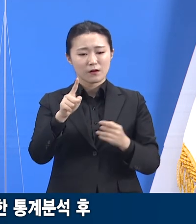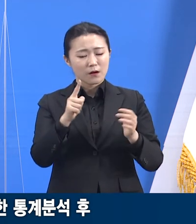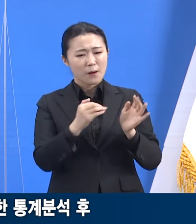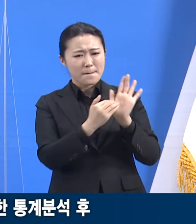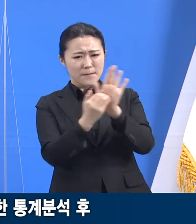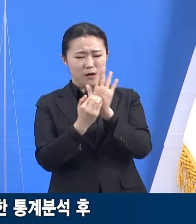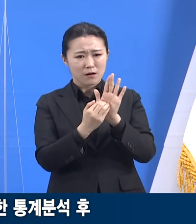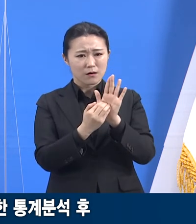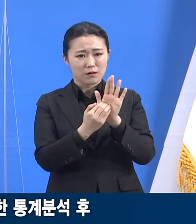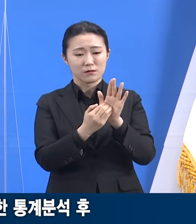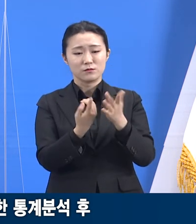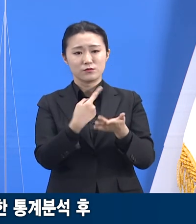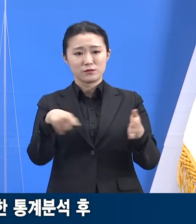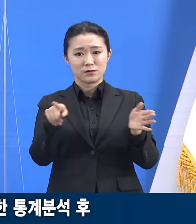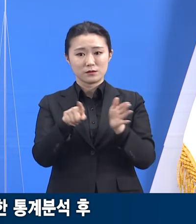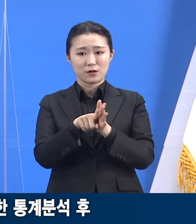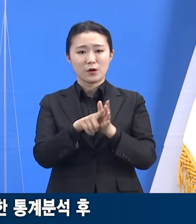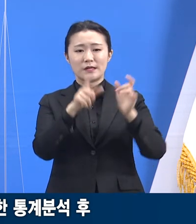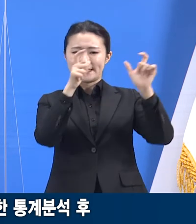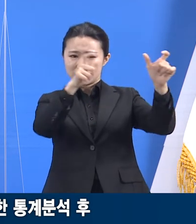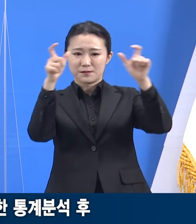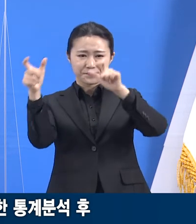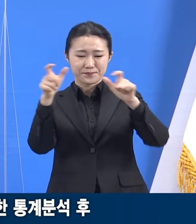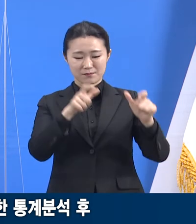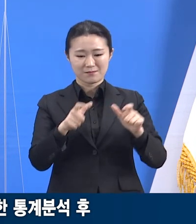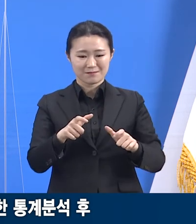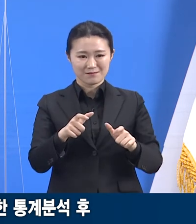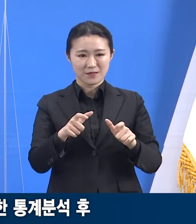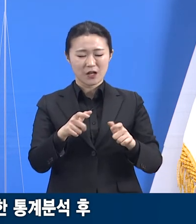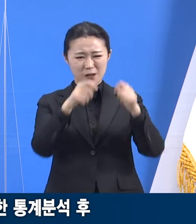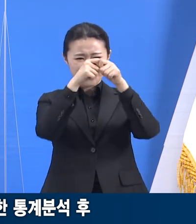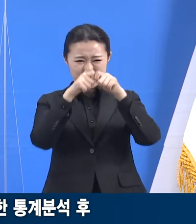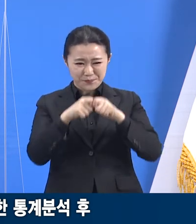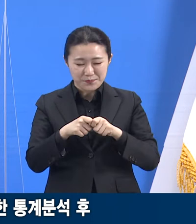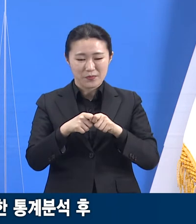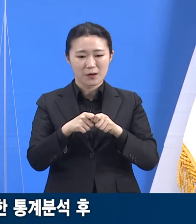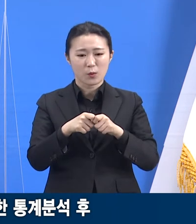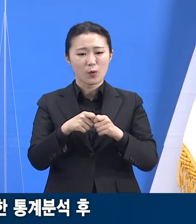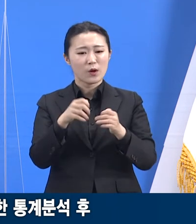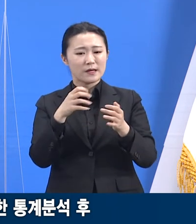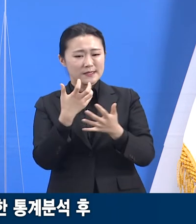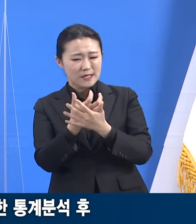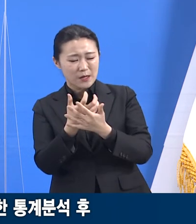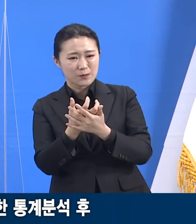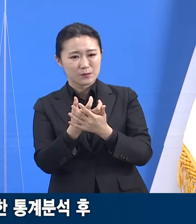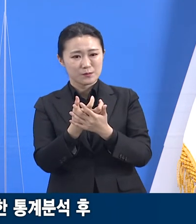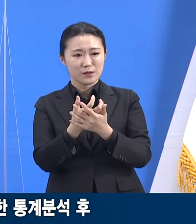발생 변화를 지역적으로 세분하여 자료를 수집하고 분석해야 합니다.